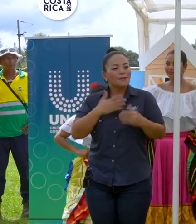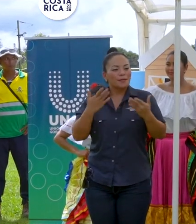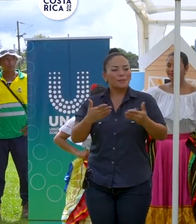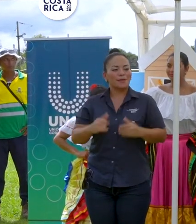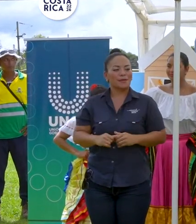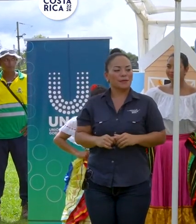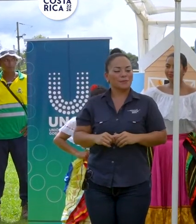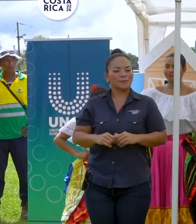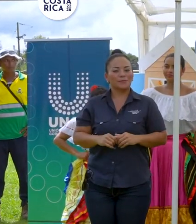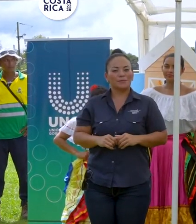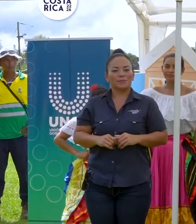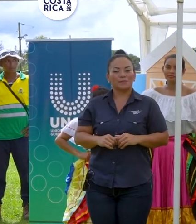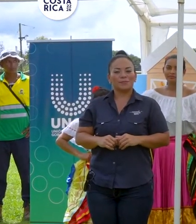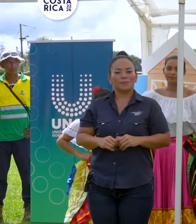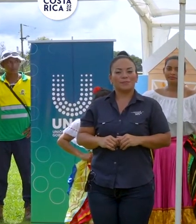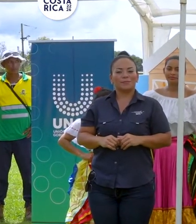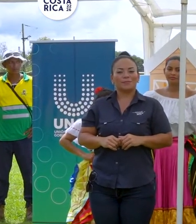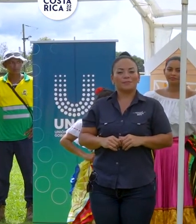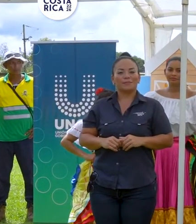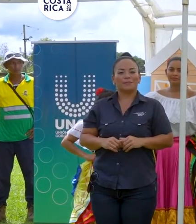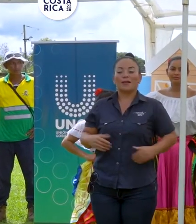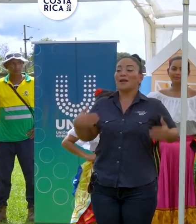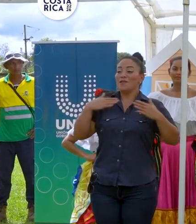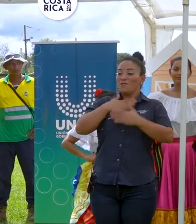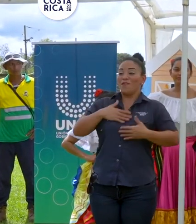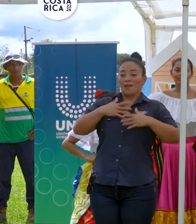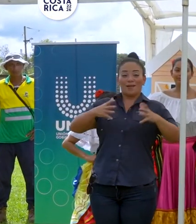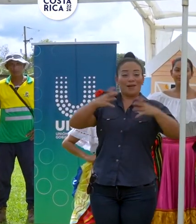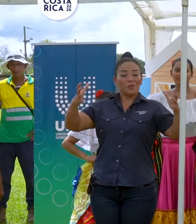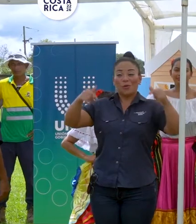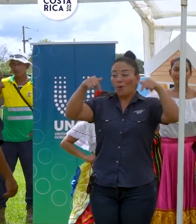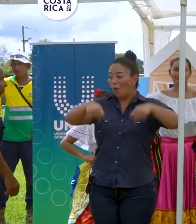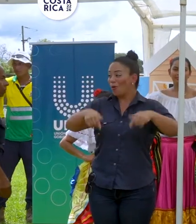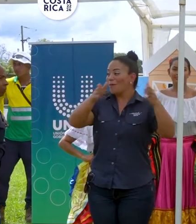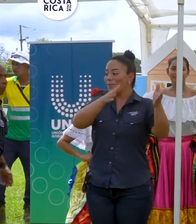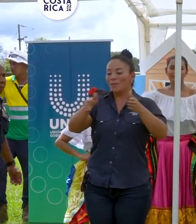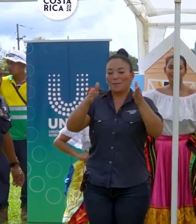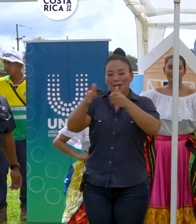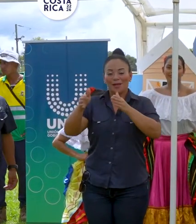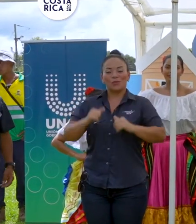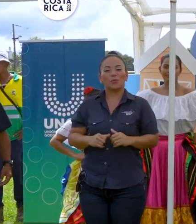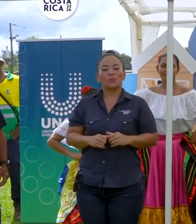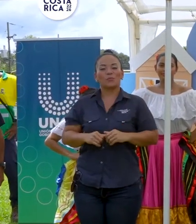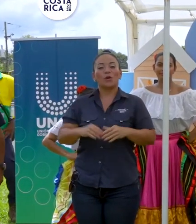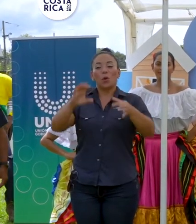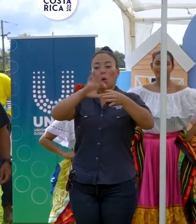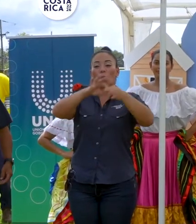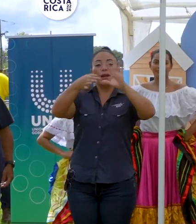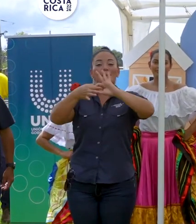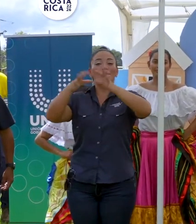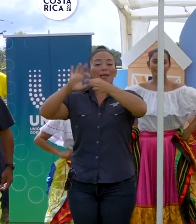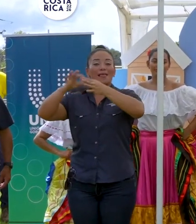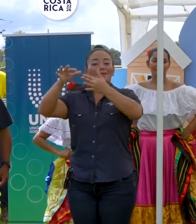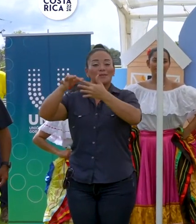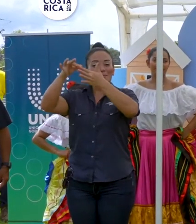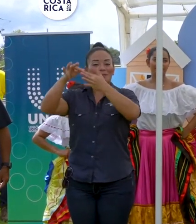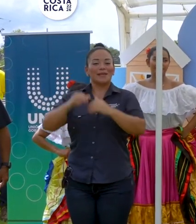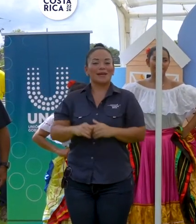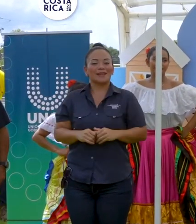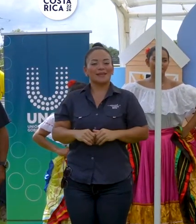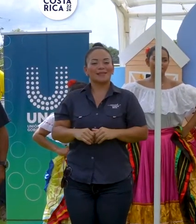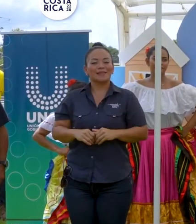el Recreatón que están organizando las Olimpiadas Especiales,